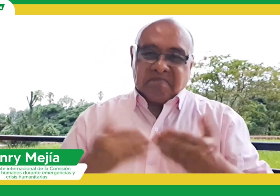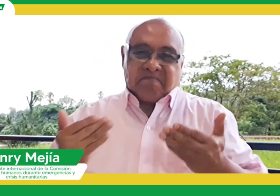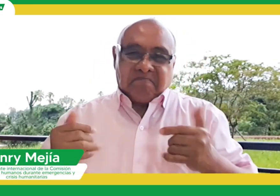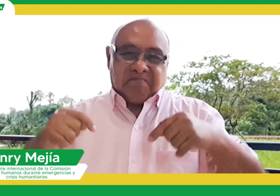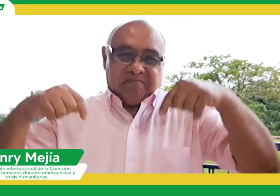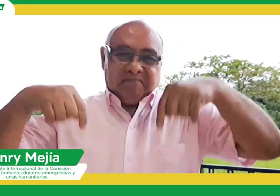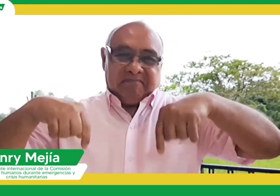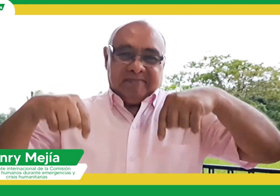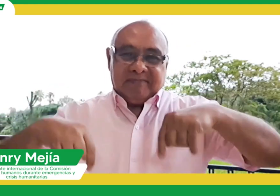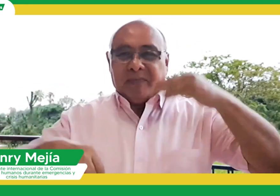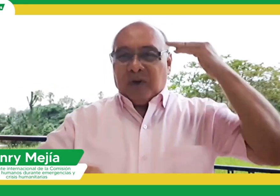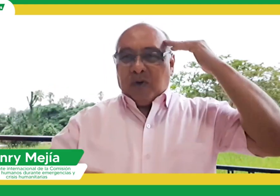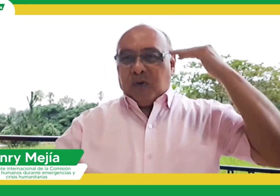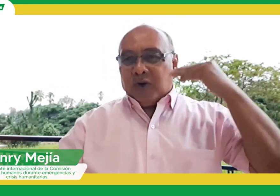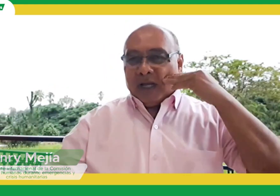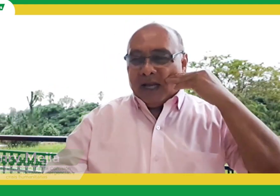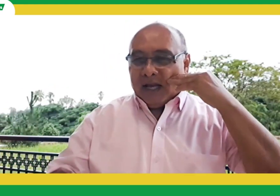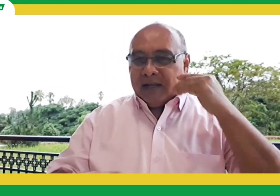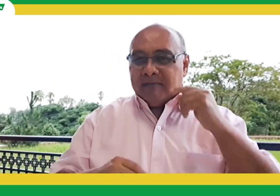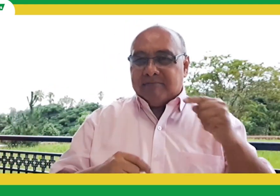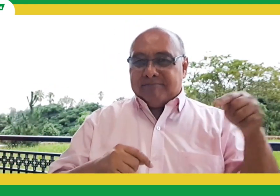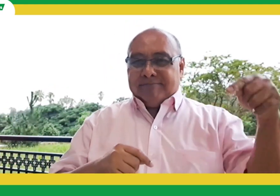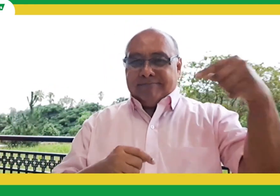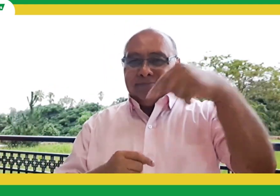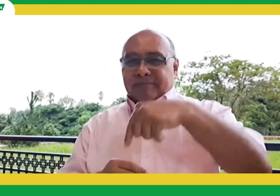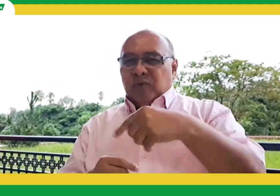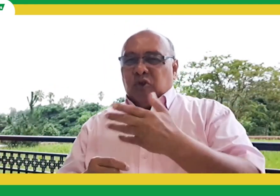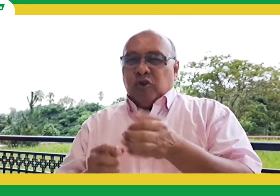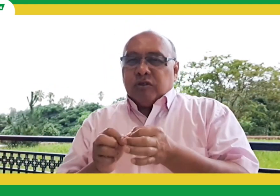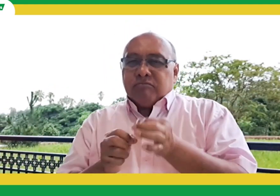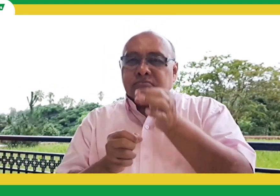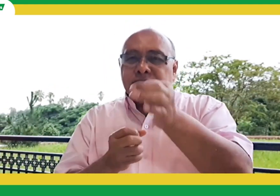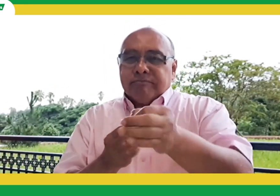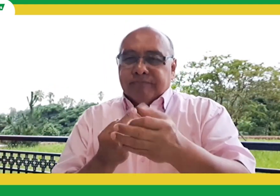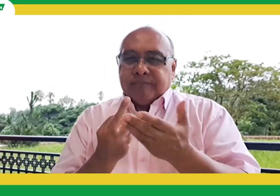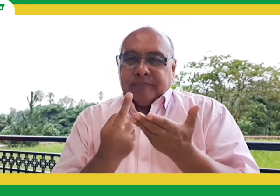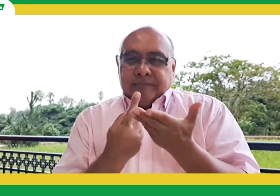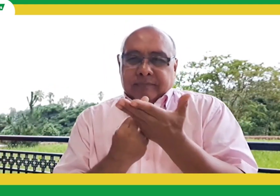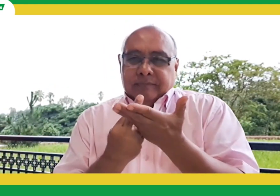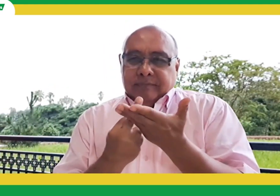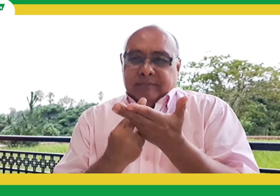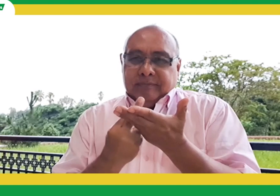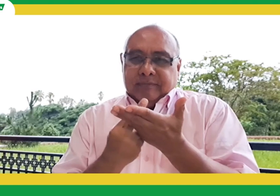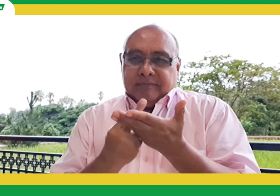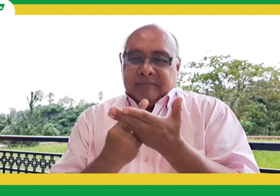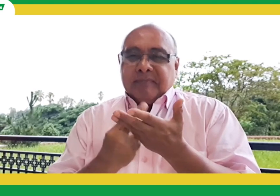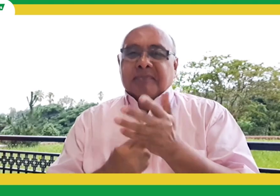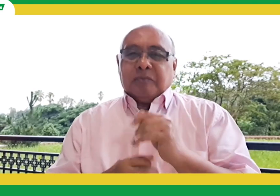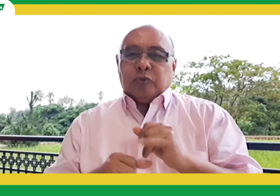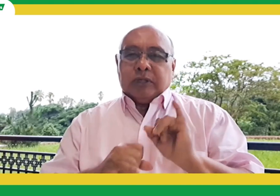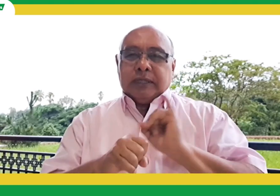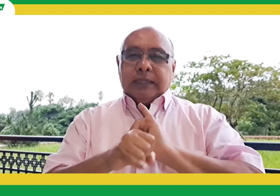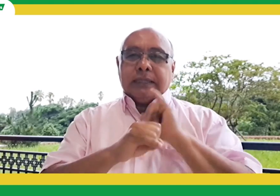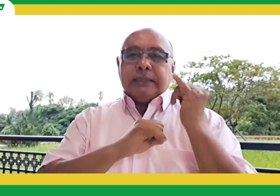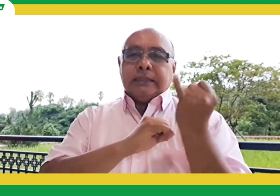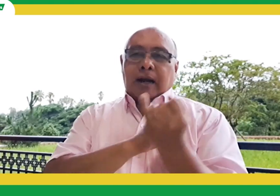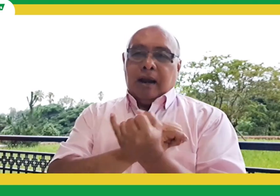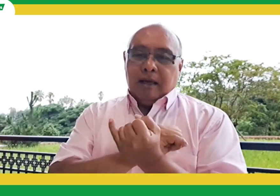Me encuentro en Jeju, isla de Corea del Sur, en el Congreso de la